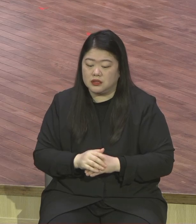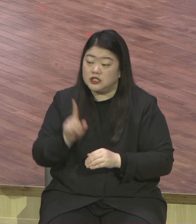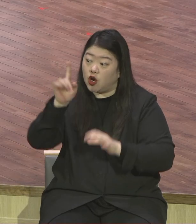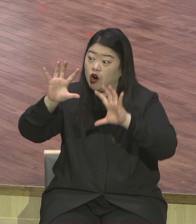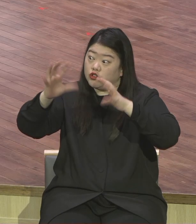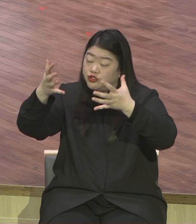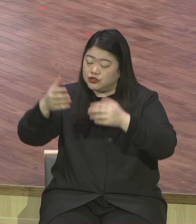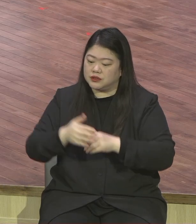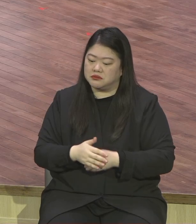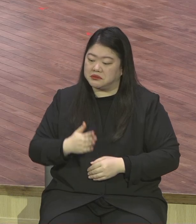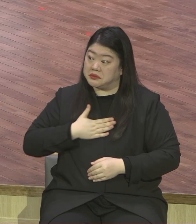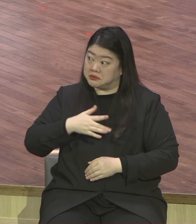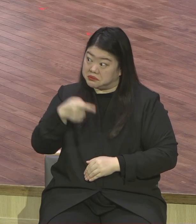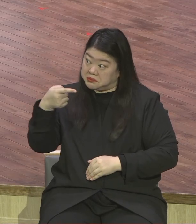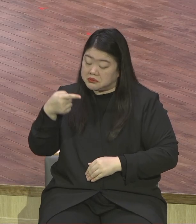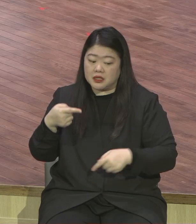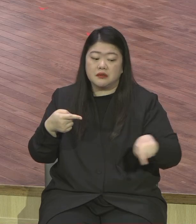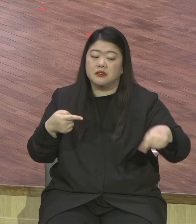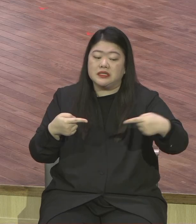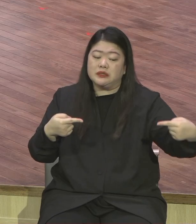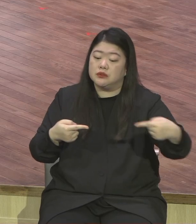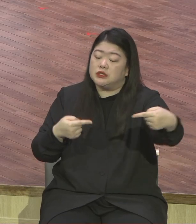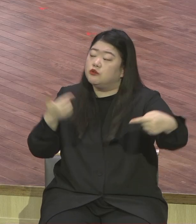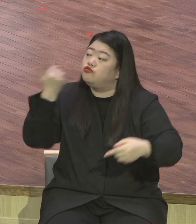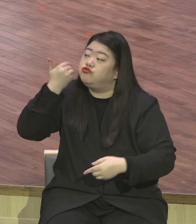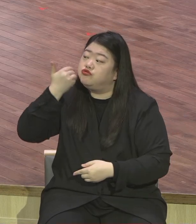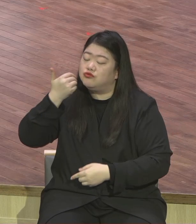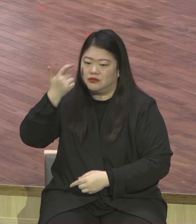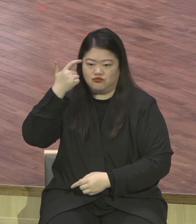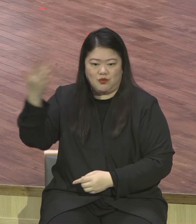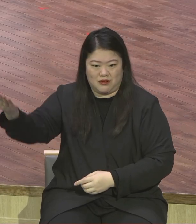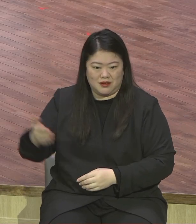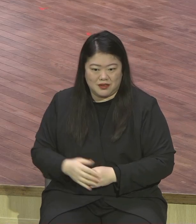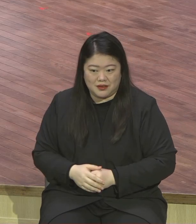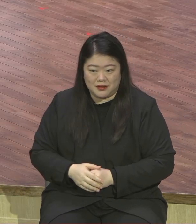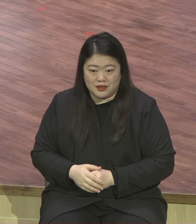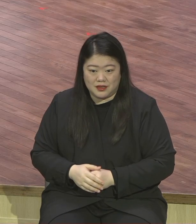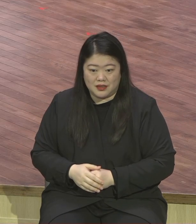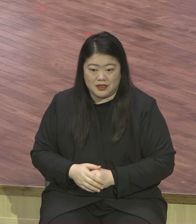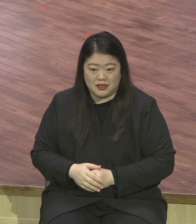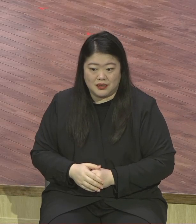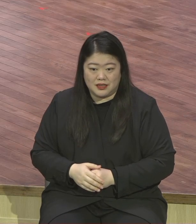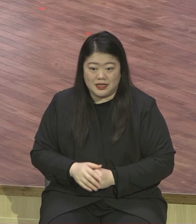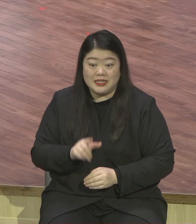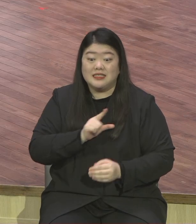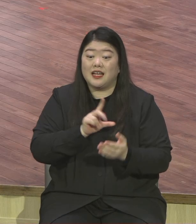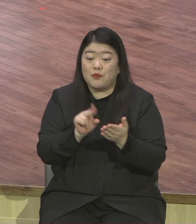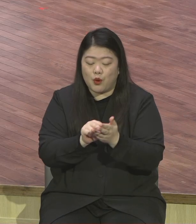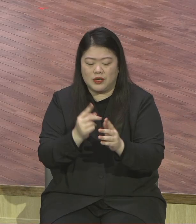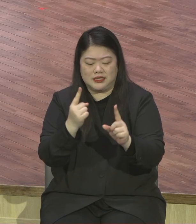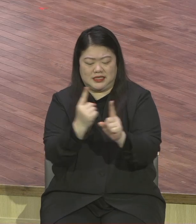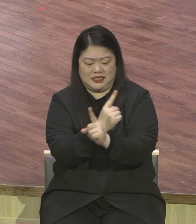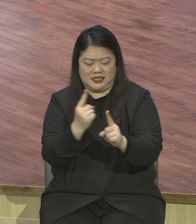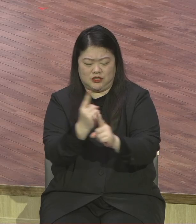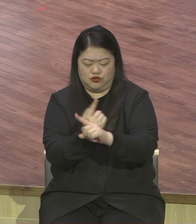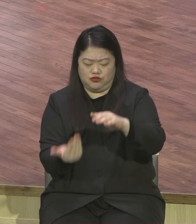큰 자. 바로 오늘 본문 제목이 뭐예요? 치우스밋의 삶이에요. 천국에 누가 큽니까?